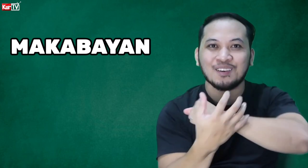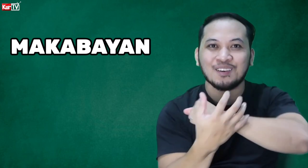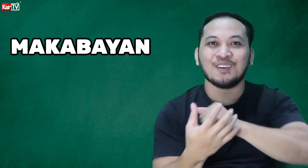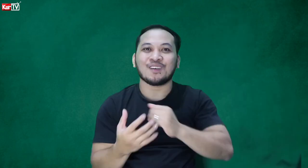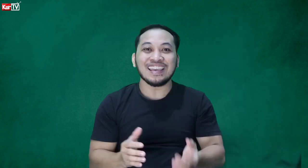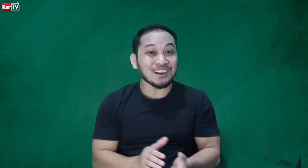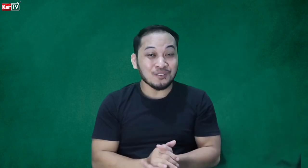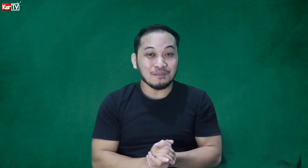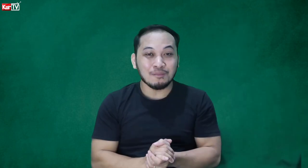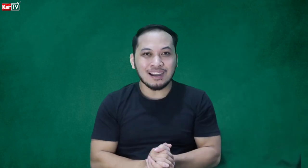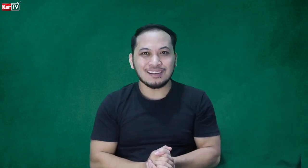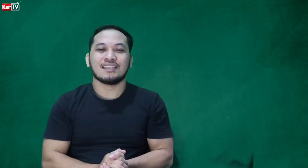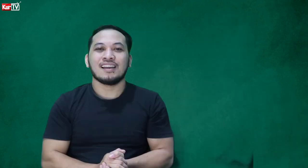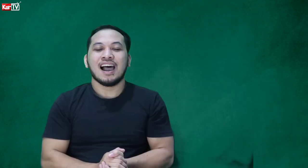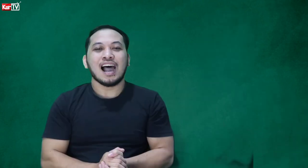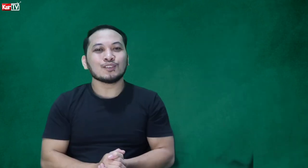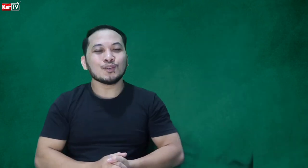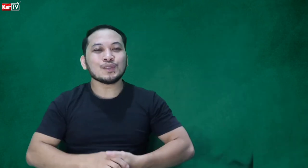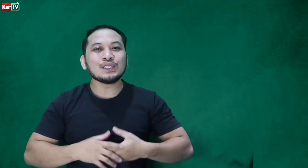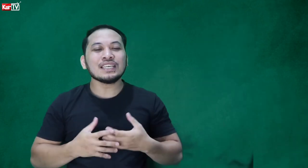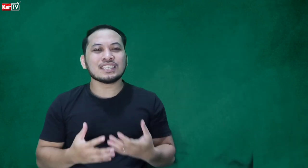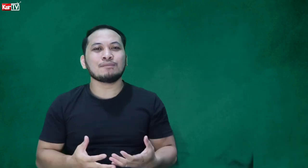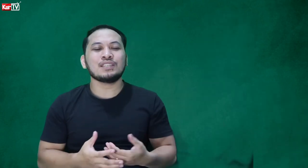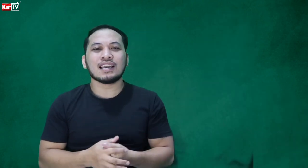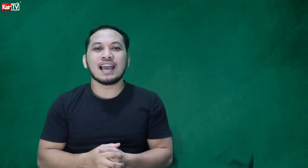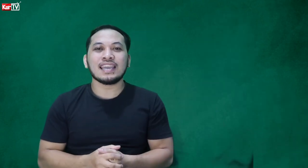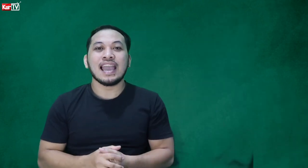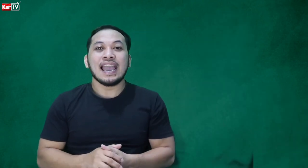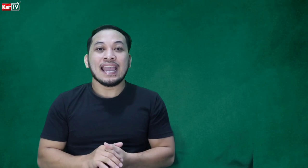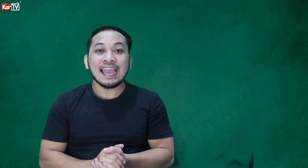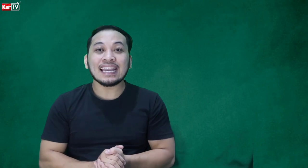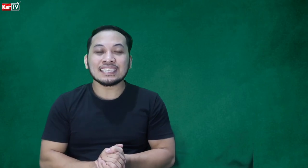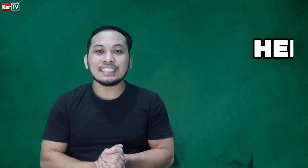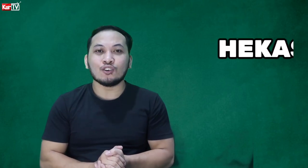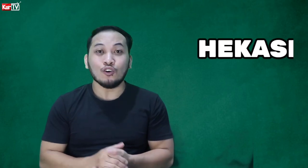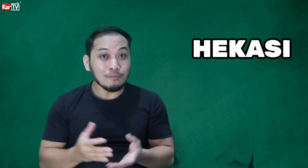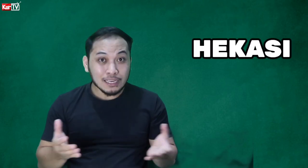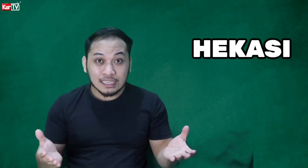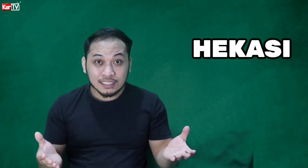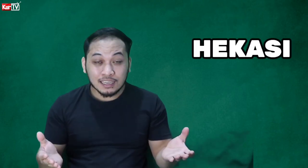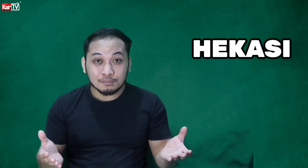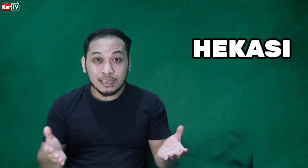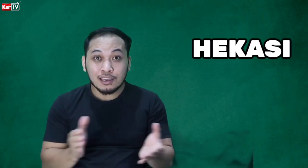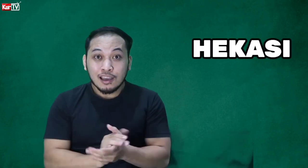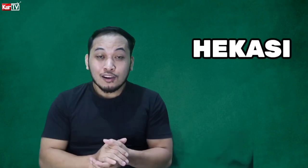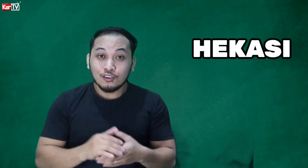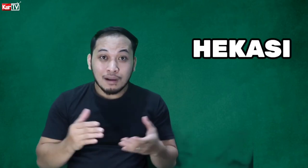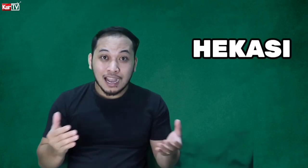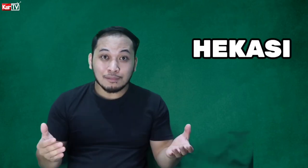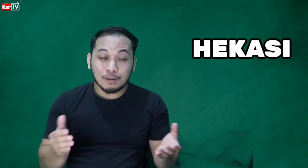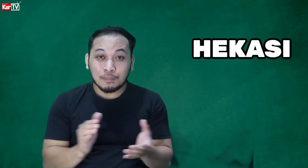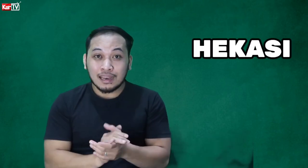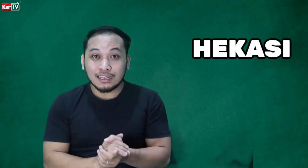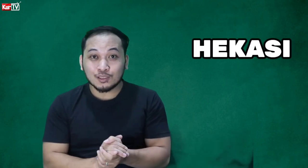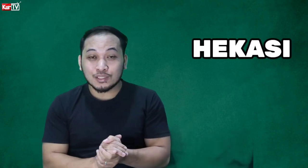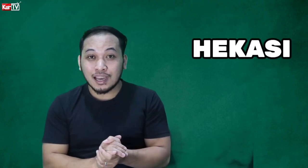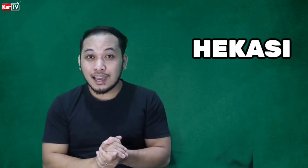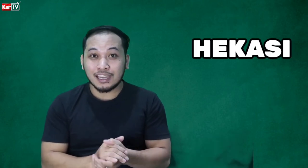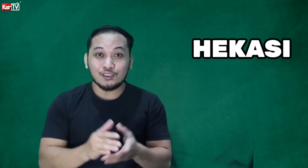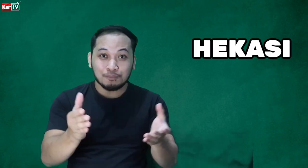Okay? Nakuha mo ba? Ang susunod na subject ay Hekasyo. Kung may nagsasab, may gumagamit pa pala nito sa inyong